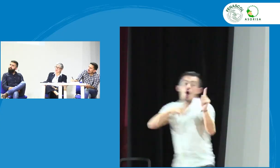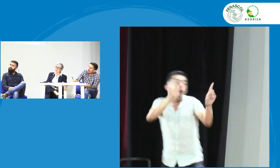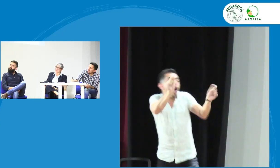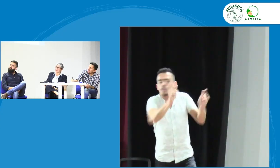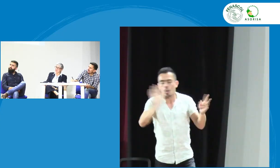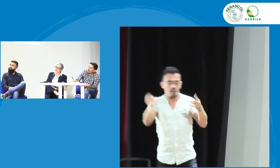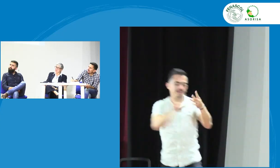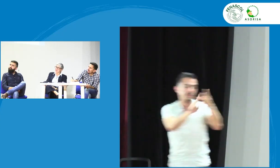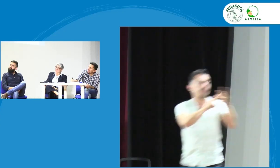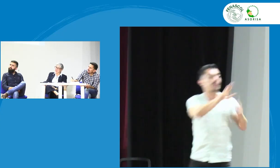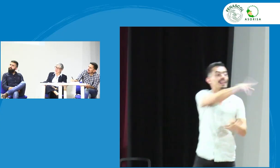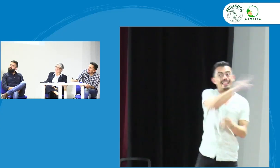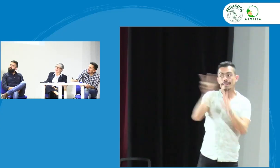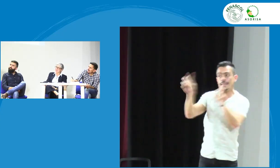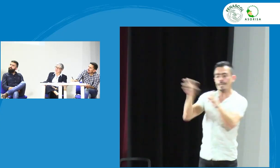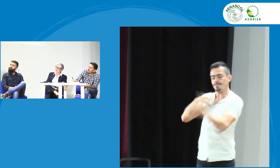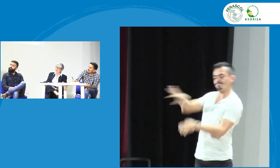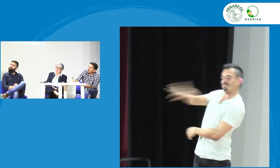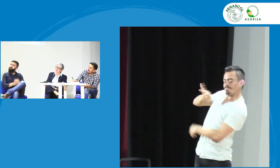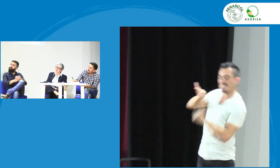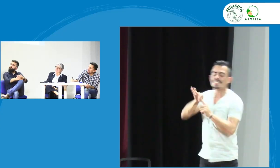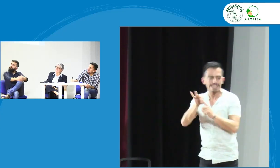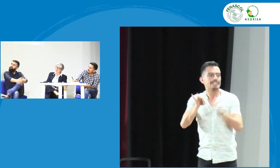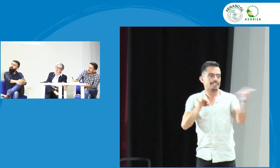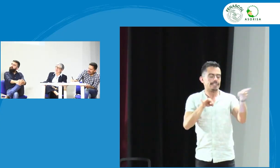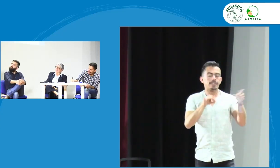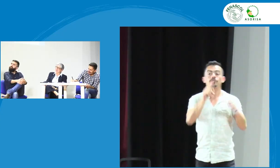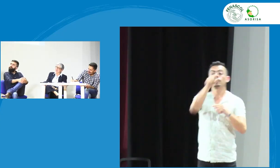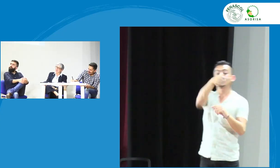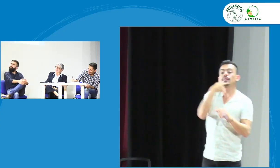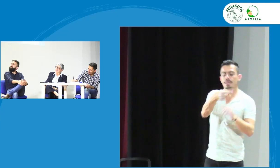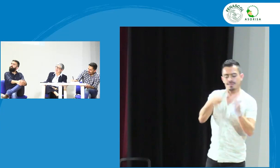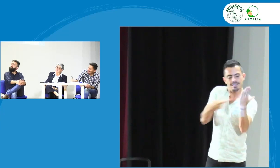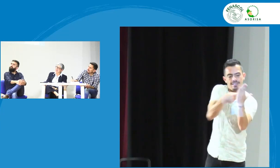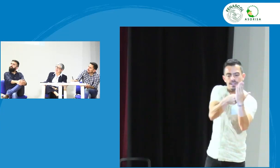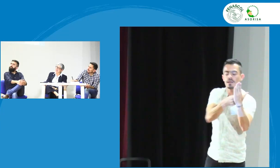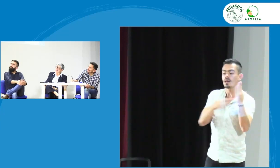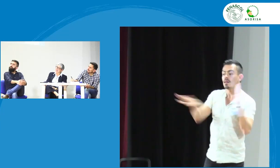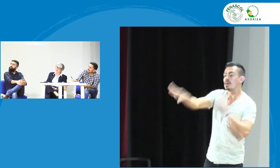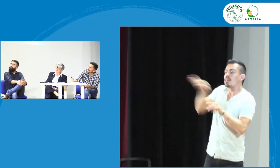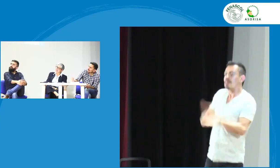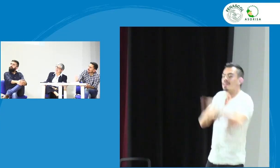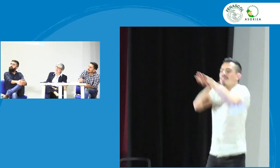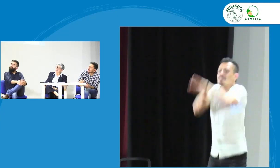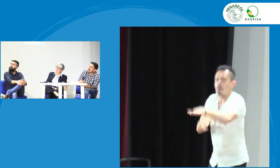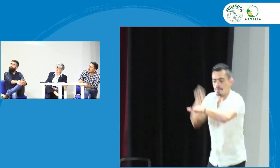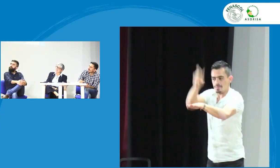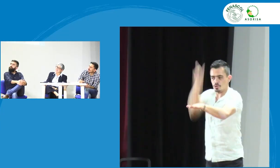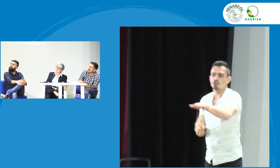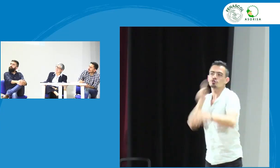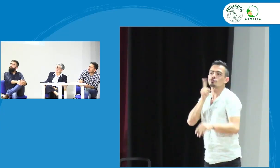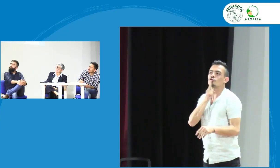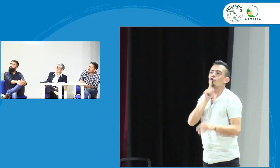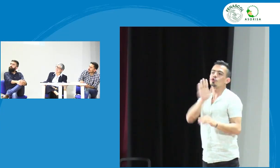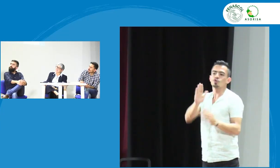límite de sugerencia eso quería manifestarlo como para no alargarme mucho y lo otro es que